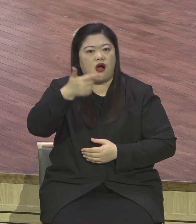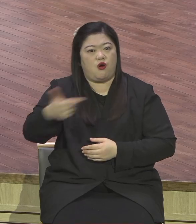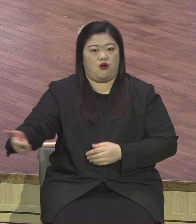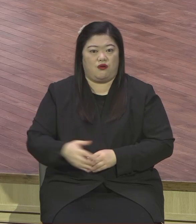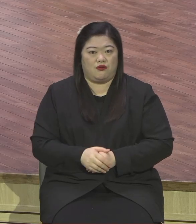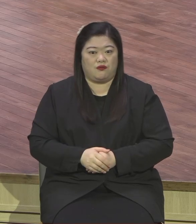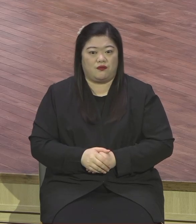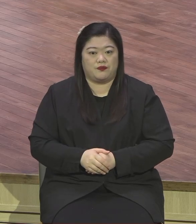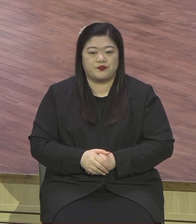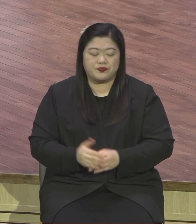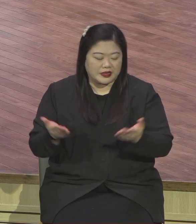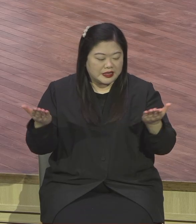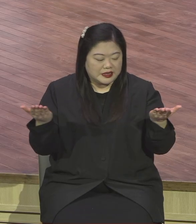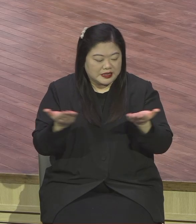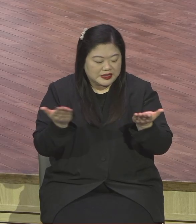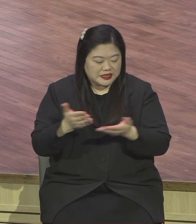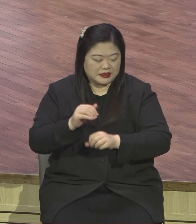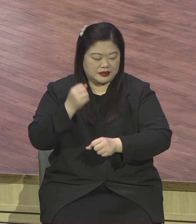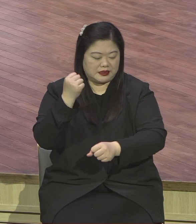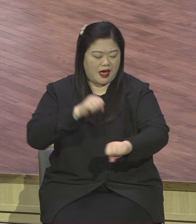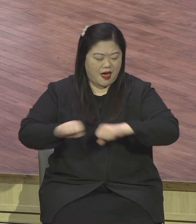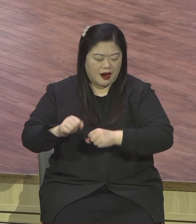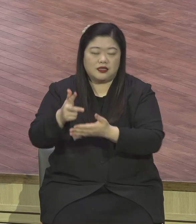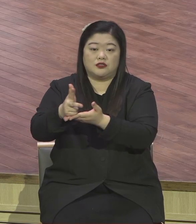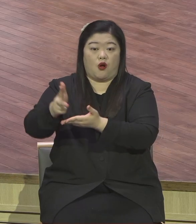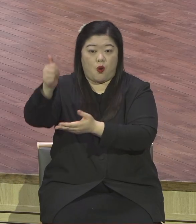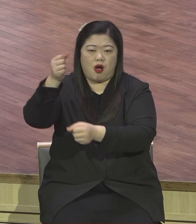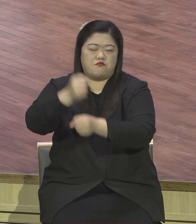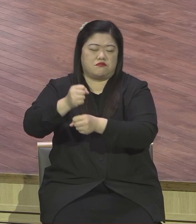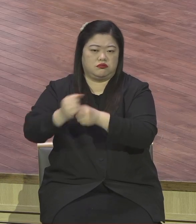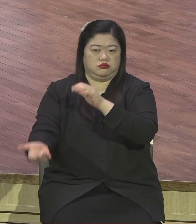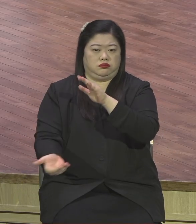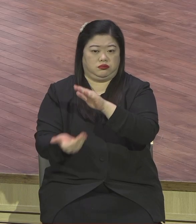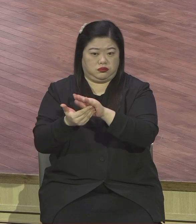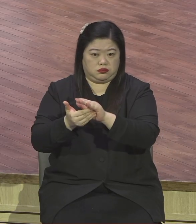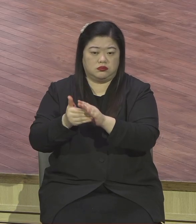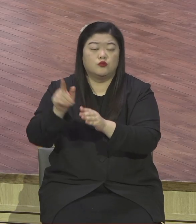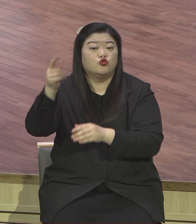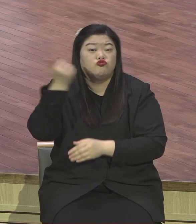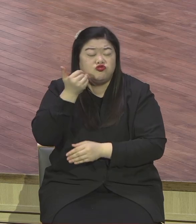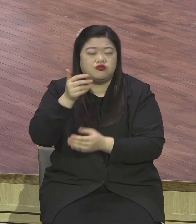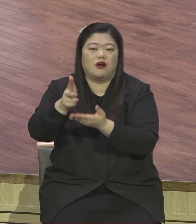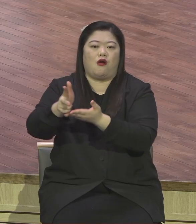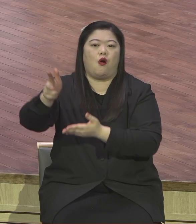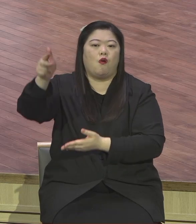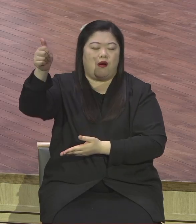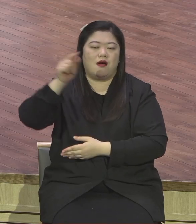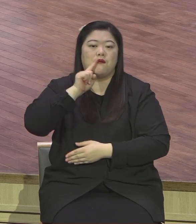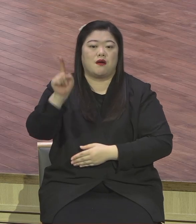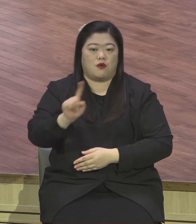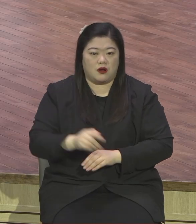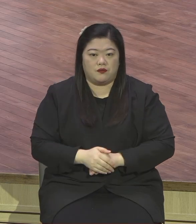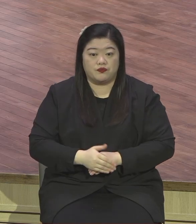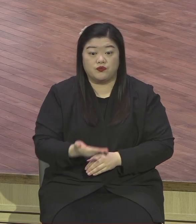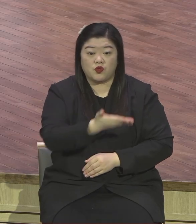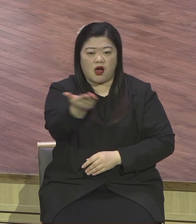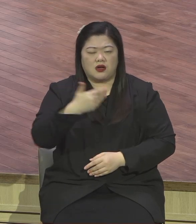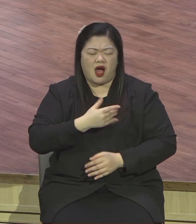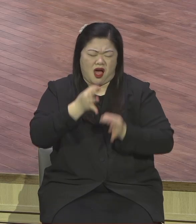그것을 만들어 성취하시는 여호와 그 이름을 여와라 니가 이와 같이 일어노라. 너는 내게 불을 지져라. 내가 내게